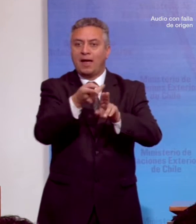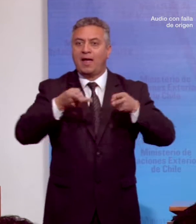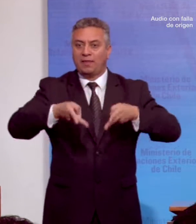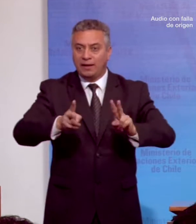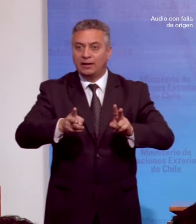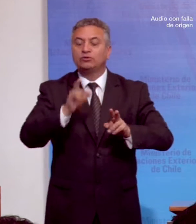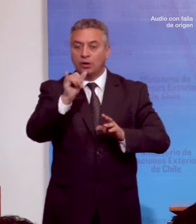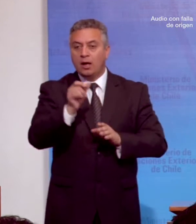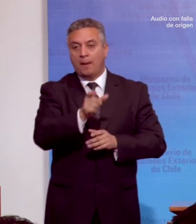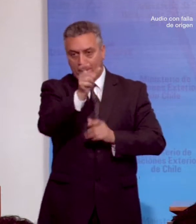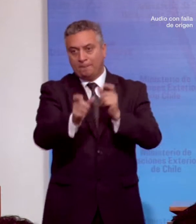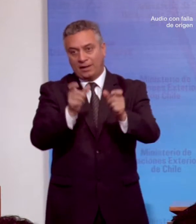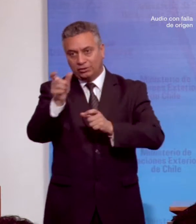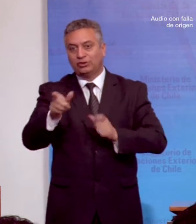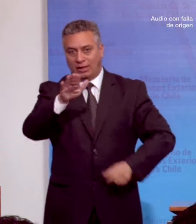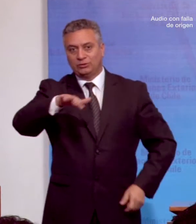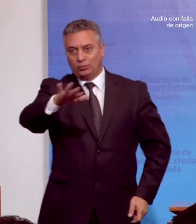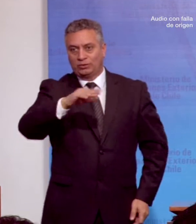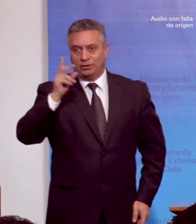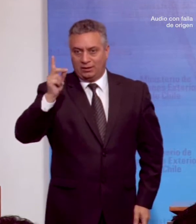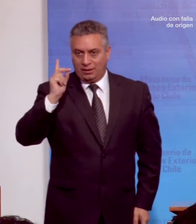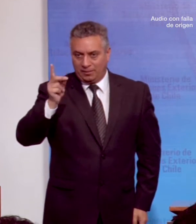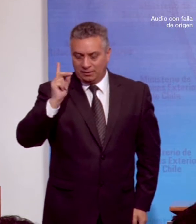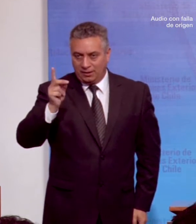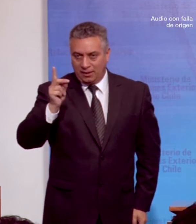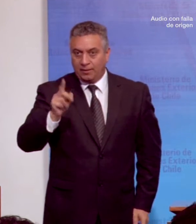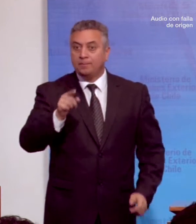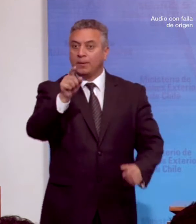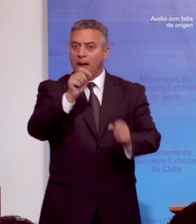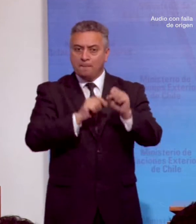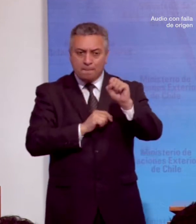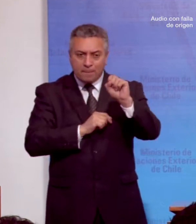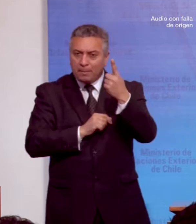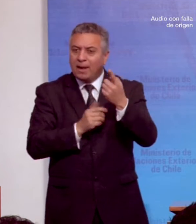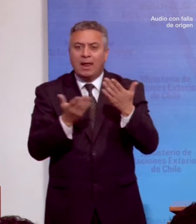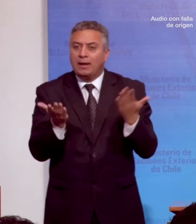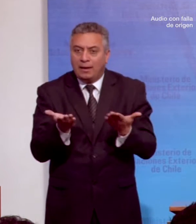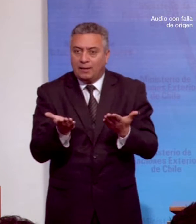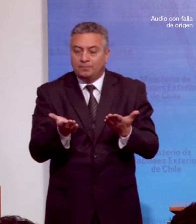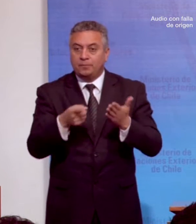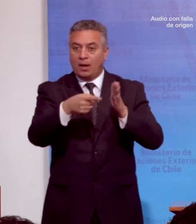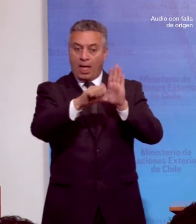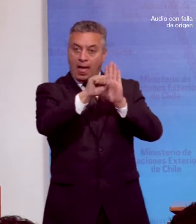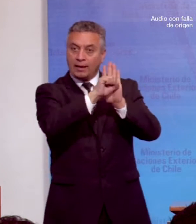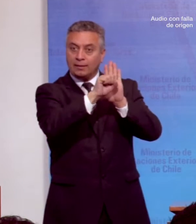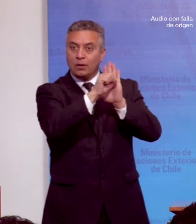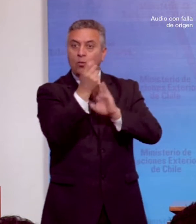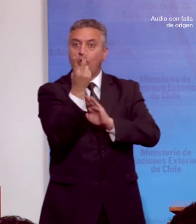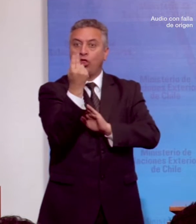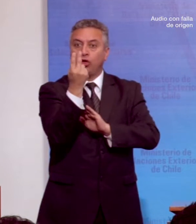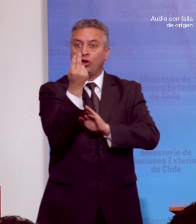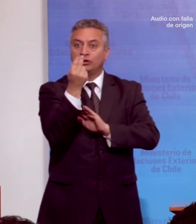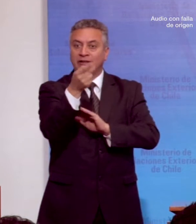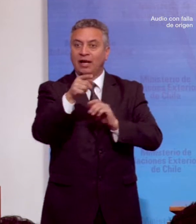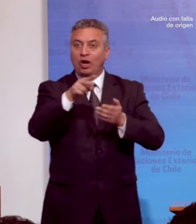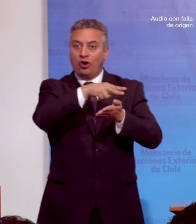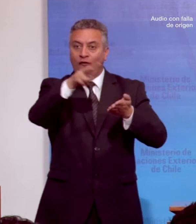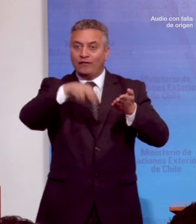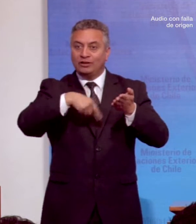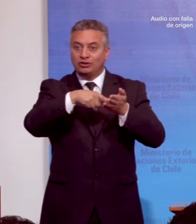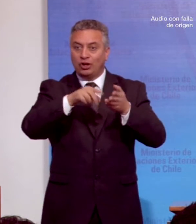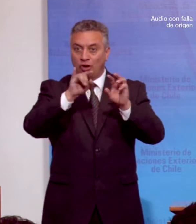situación de discapacidad. La primera se refiere a lo siguiente, el artículo 12 de la Convención de Naciones Unidas